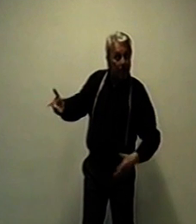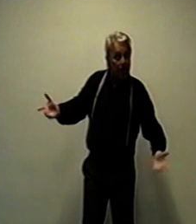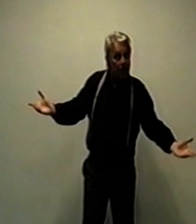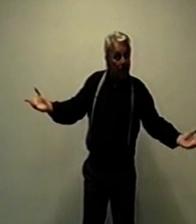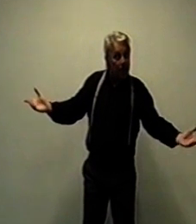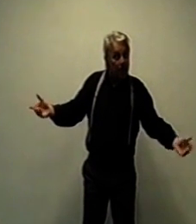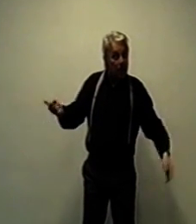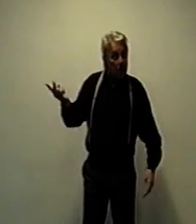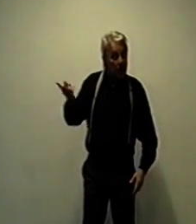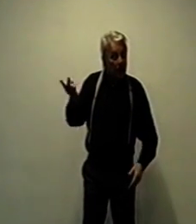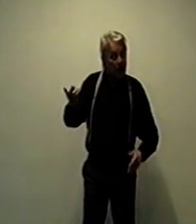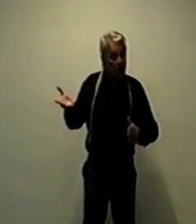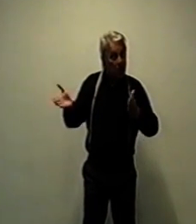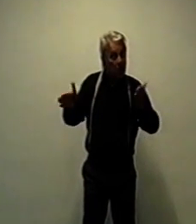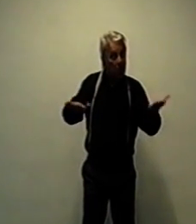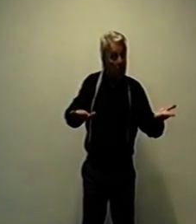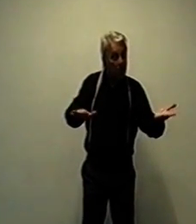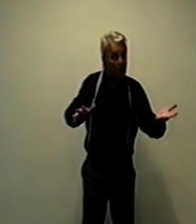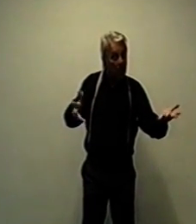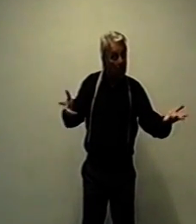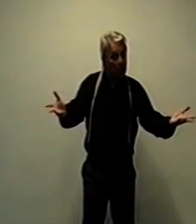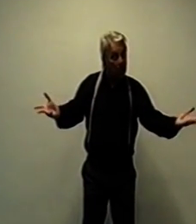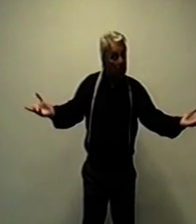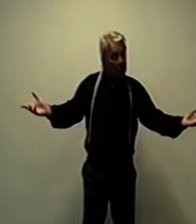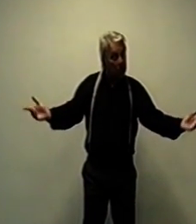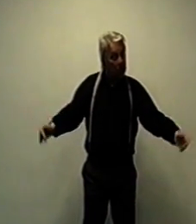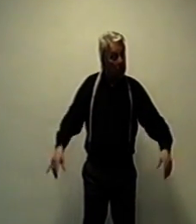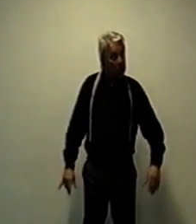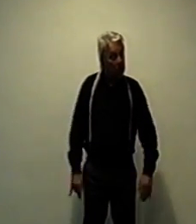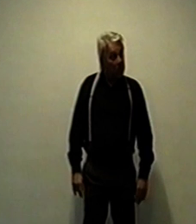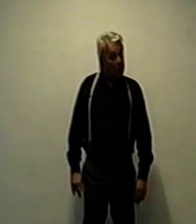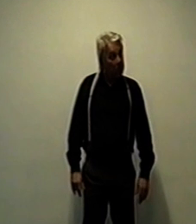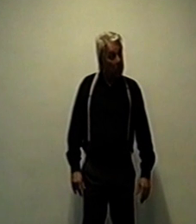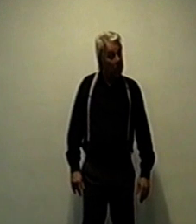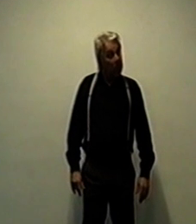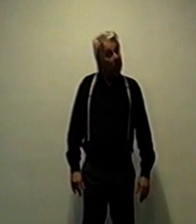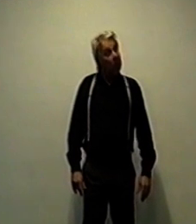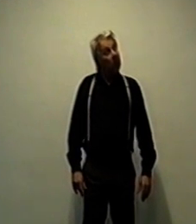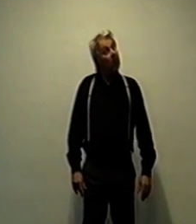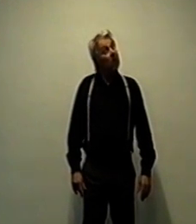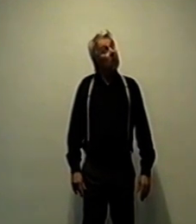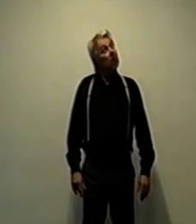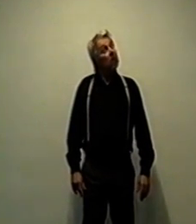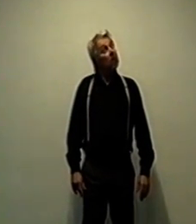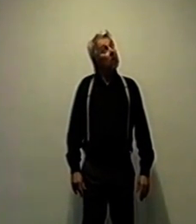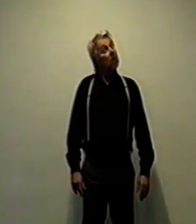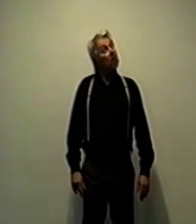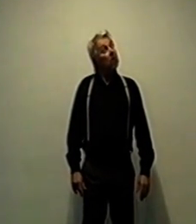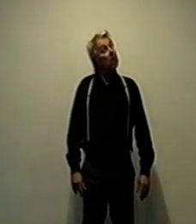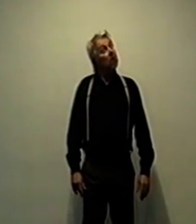unvernünftiges Kind sehen würde. Wie gewonnen, so zerronnen, pflegte meine verstorbene Großmutter zu sagen. Und das trifft